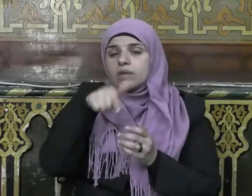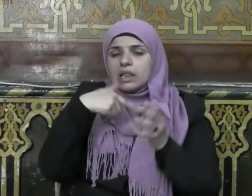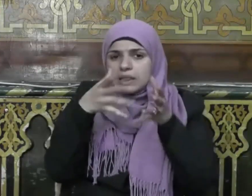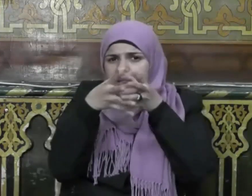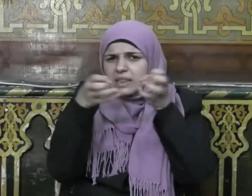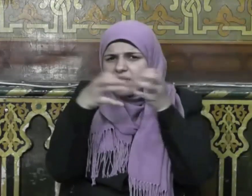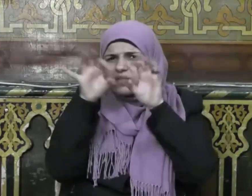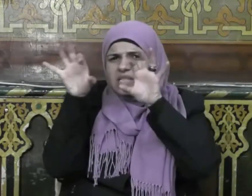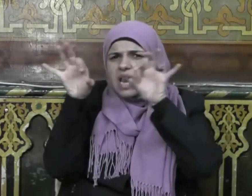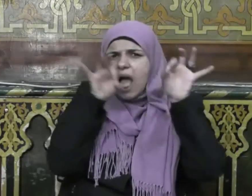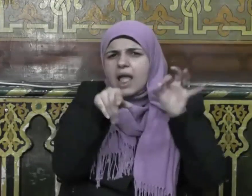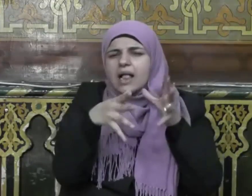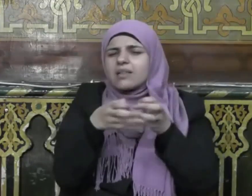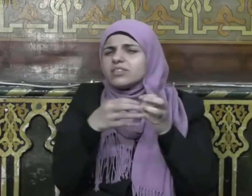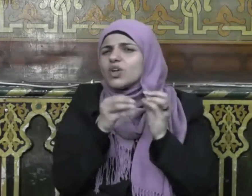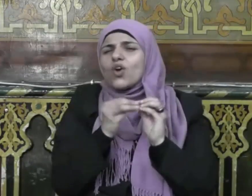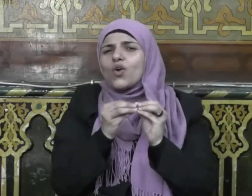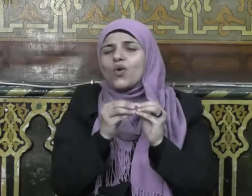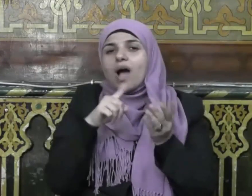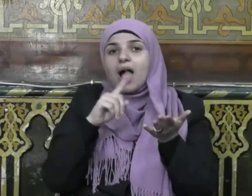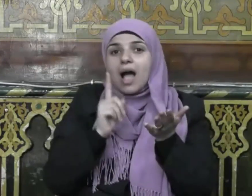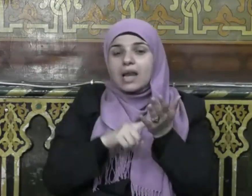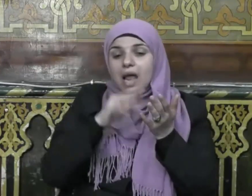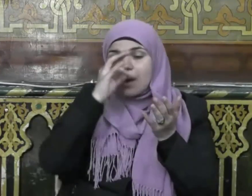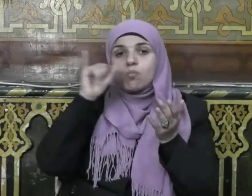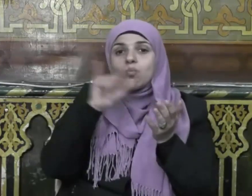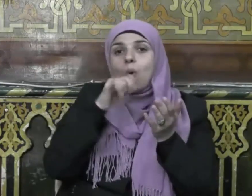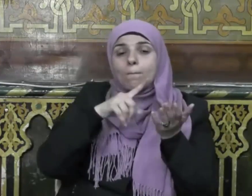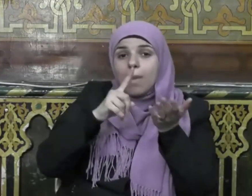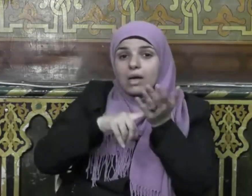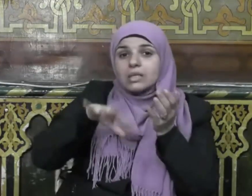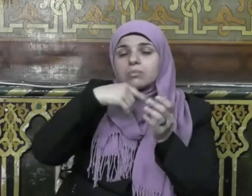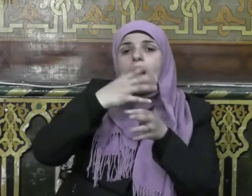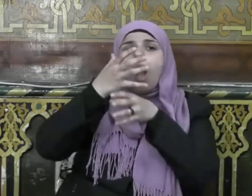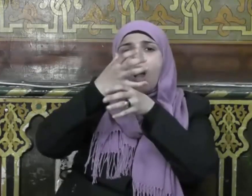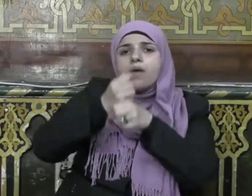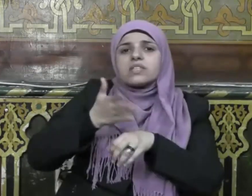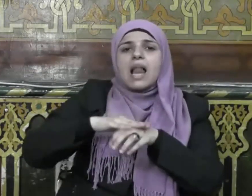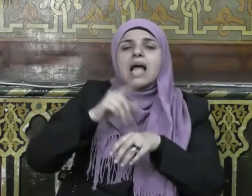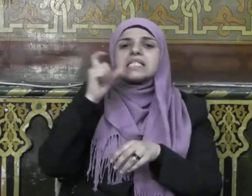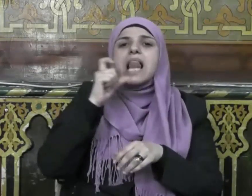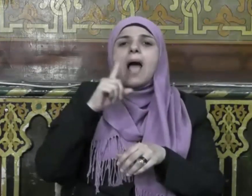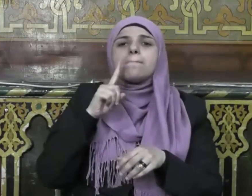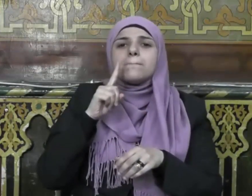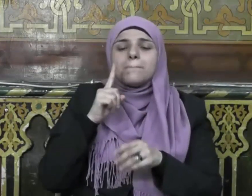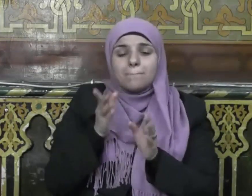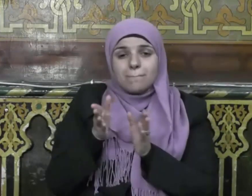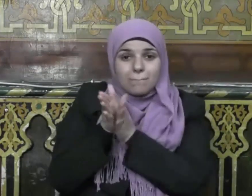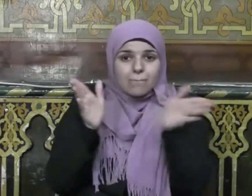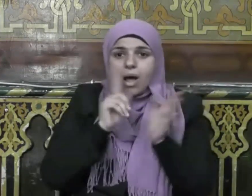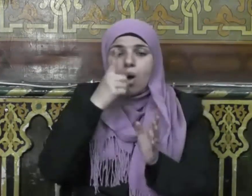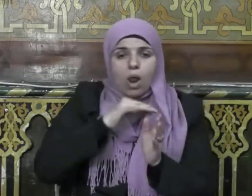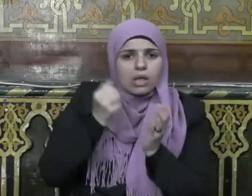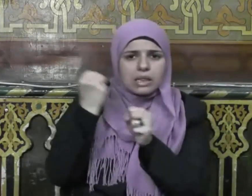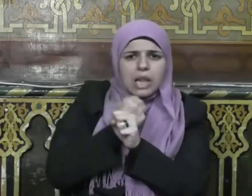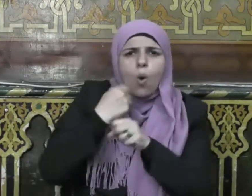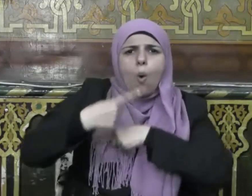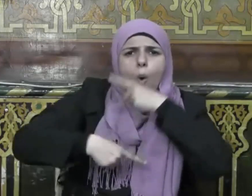تفسير هذه الآية أن المراد حافظوا على إسلامكم وداوموا على أعمالكم